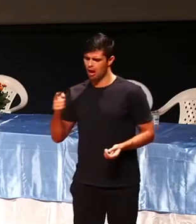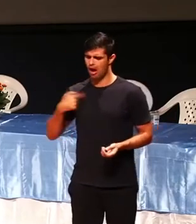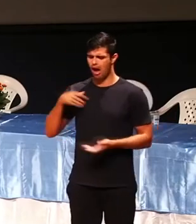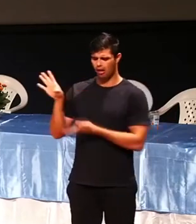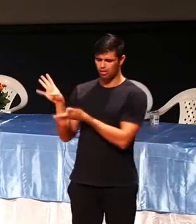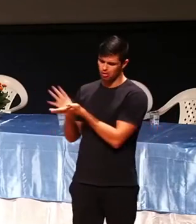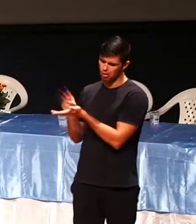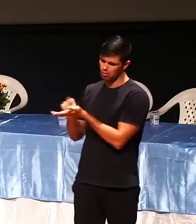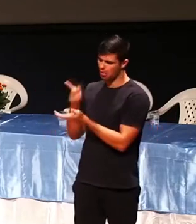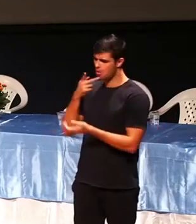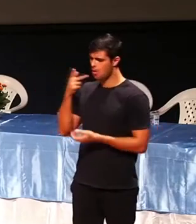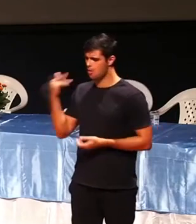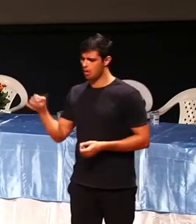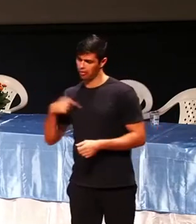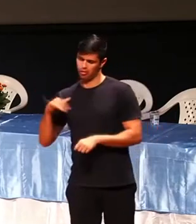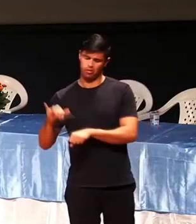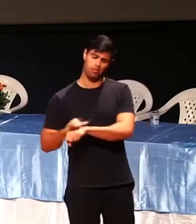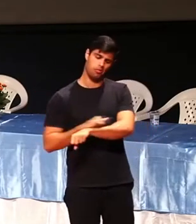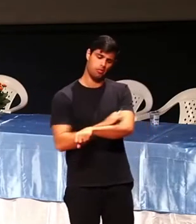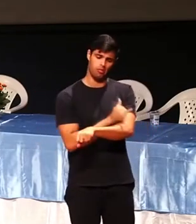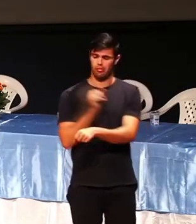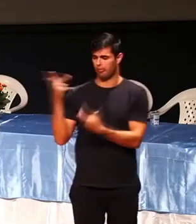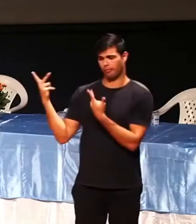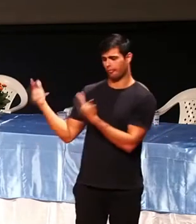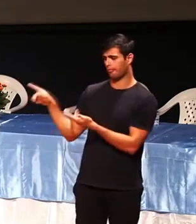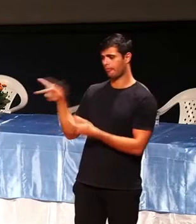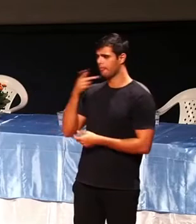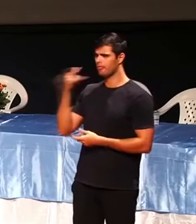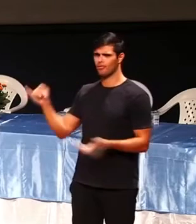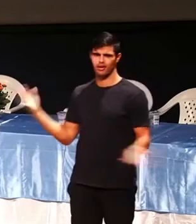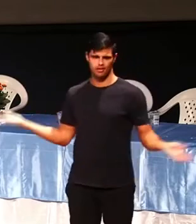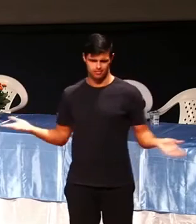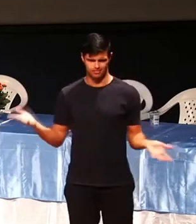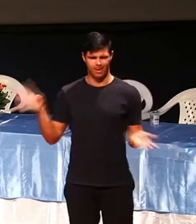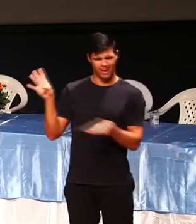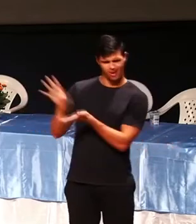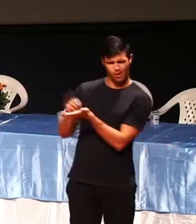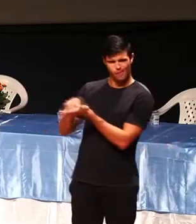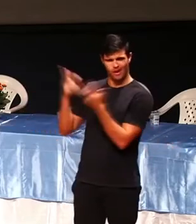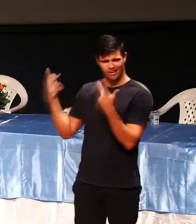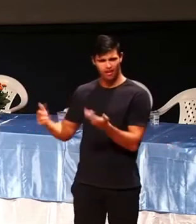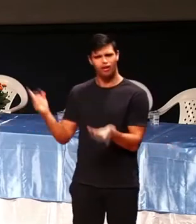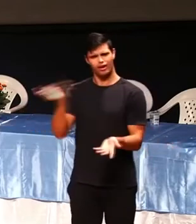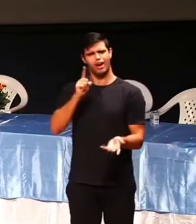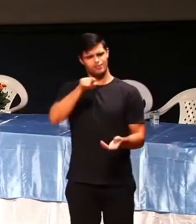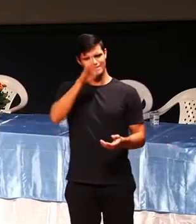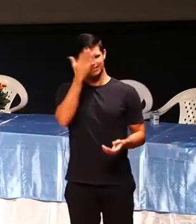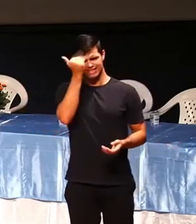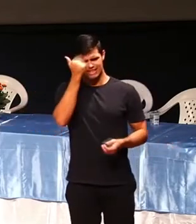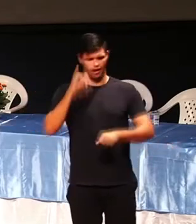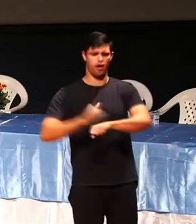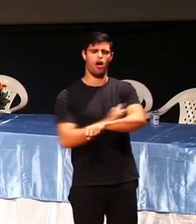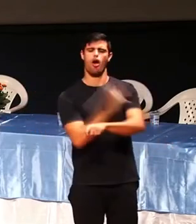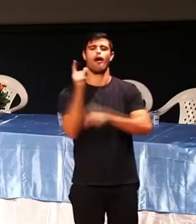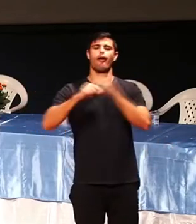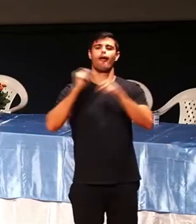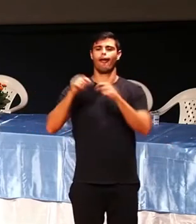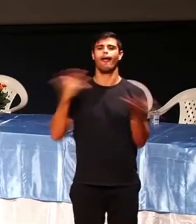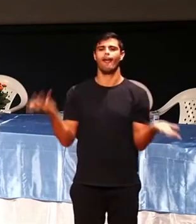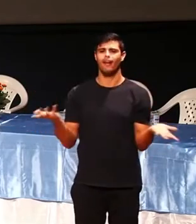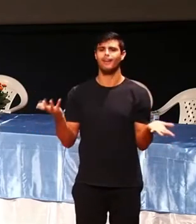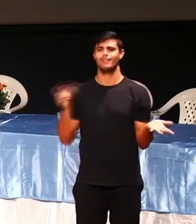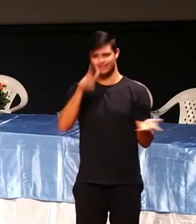eu tenho tendência para engordar. Tendência a nada. Você sabe o que faz engordar e continua deixando com a Coca-Cola na geladeira?